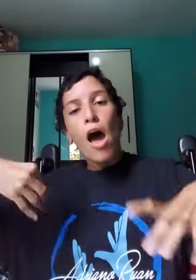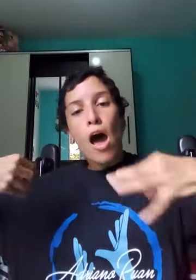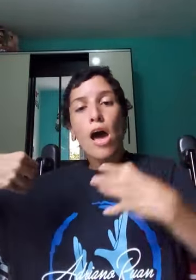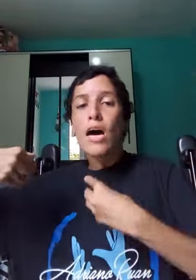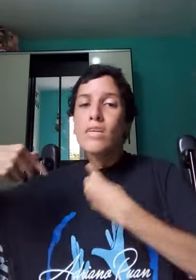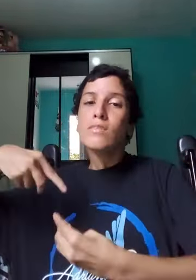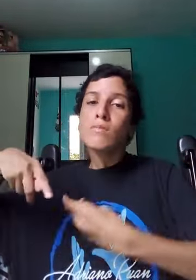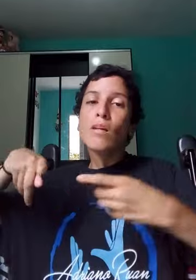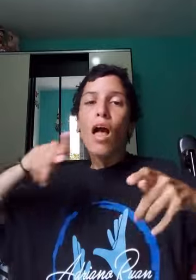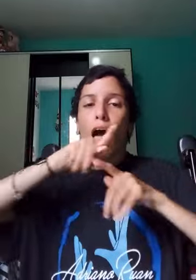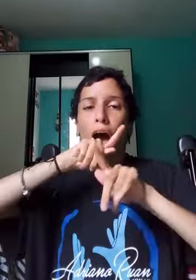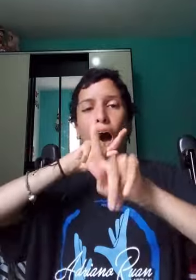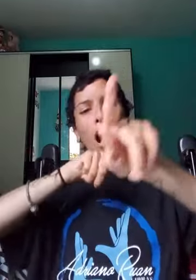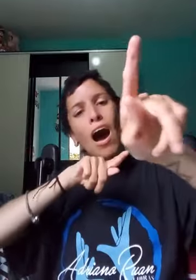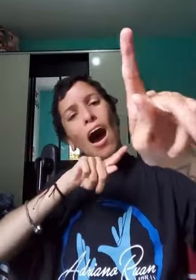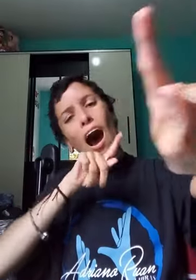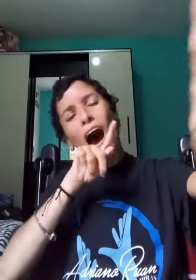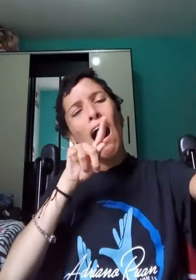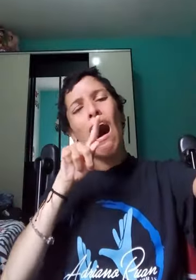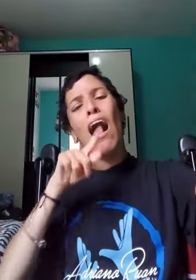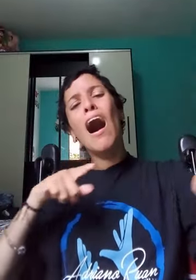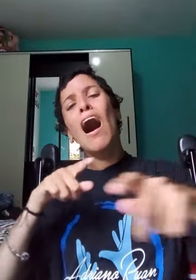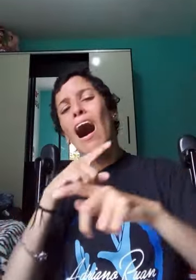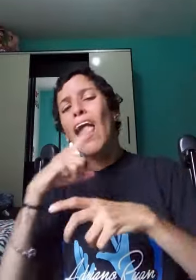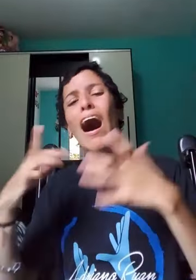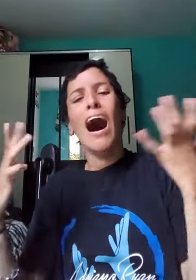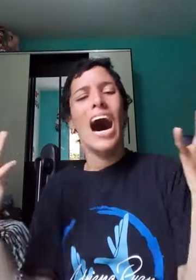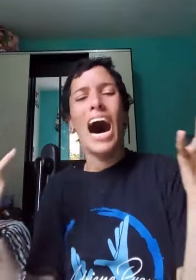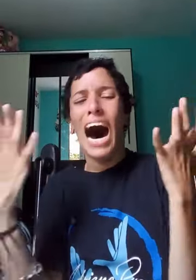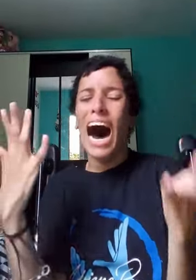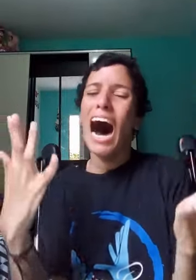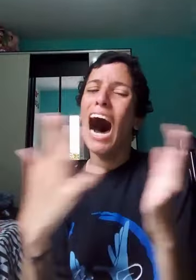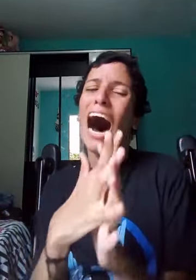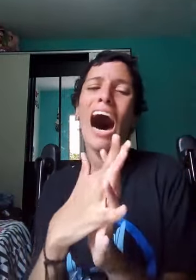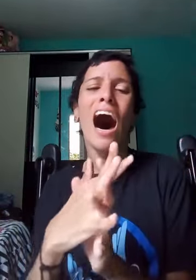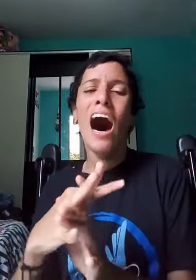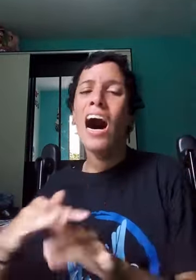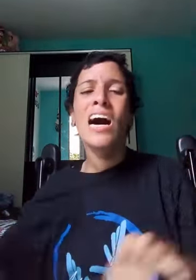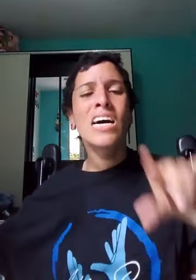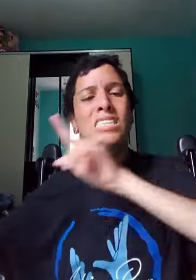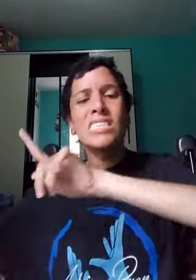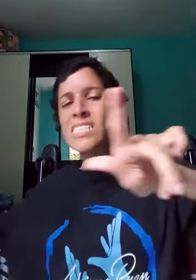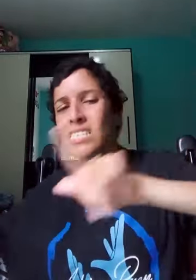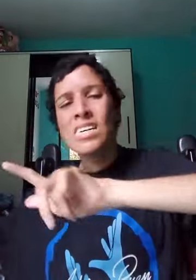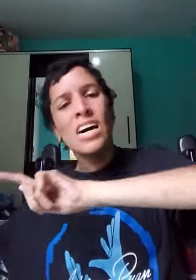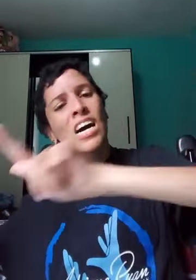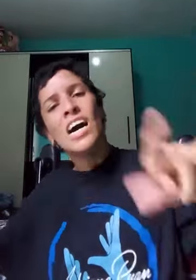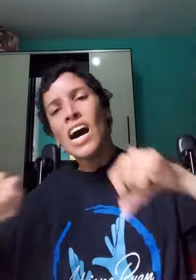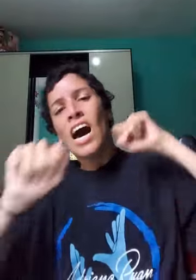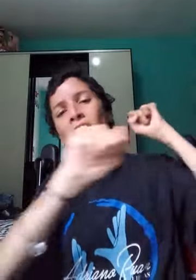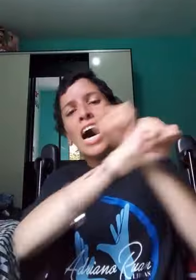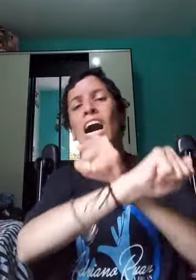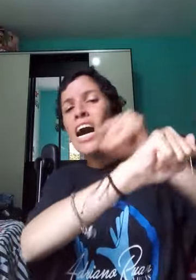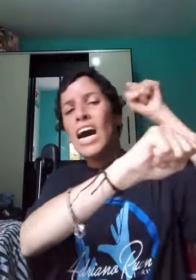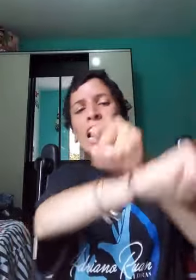que o tempo pode afastar nós dois Não